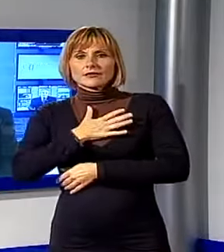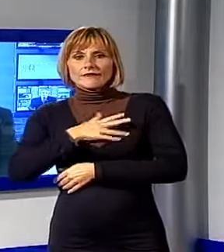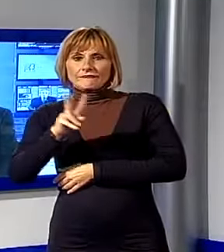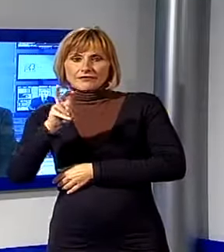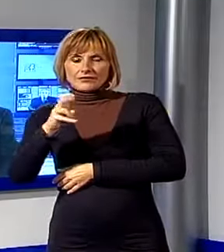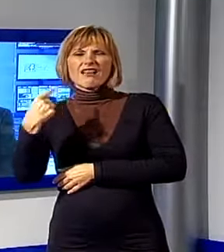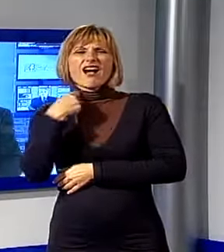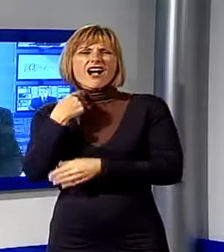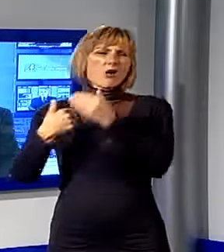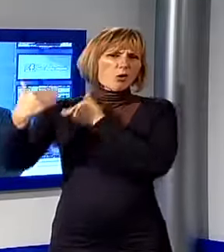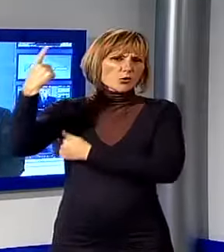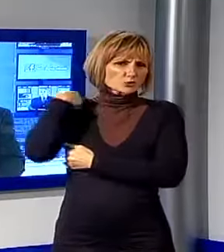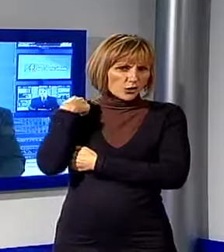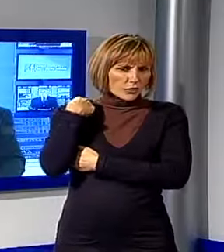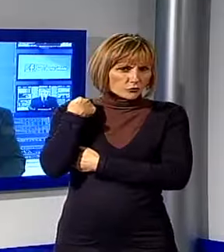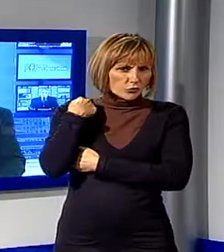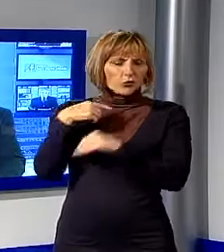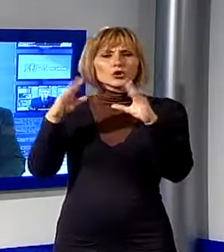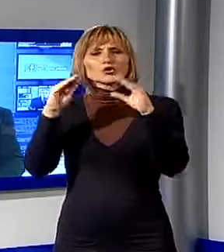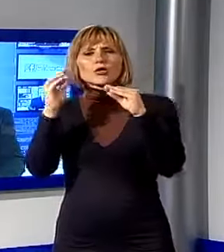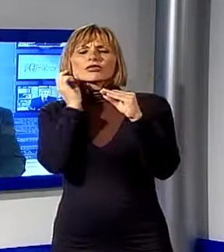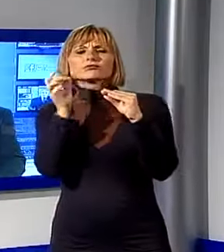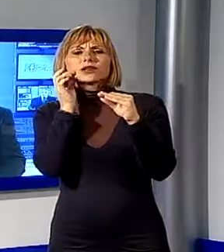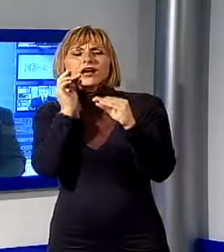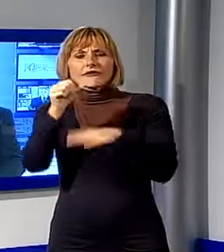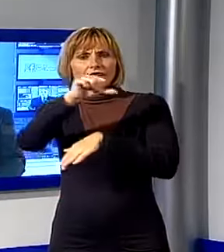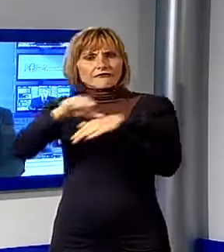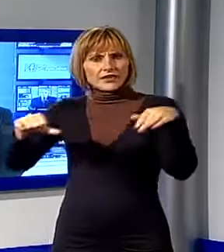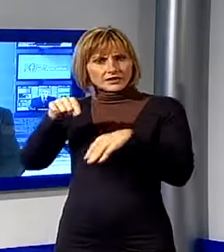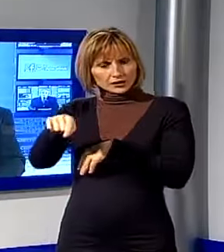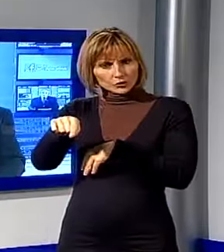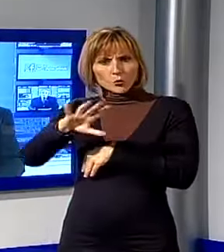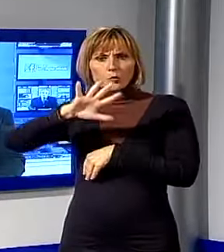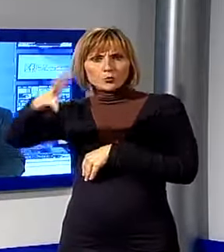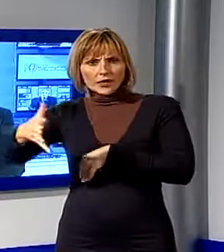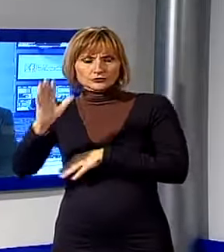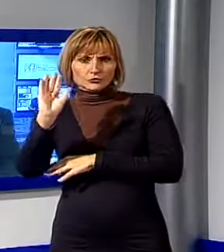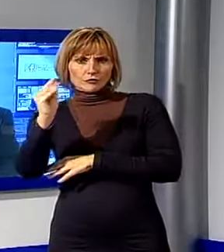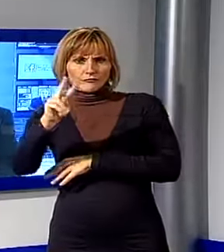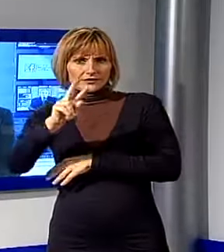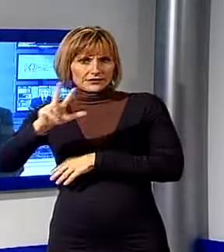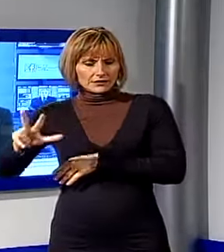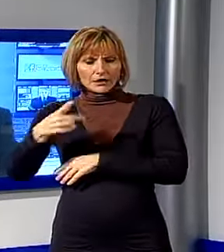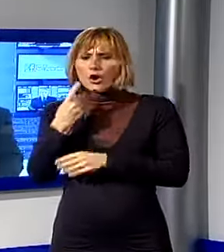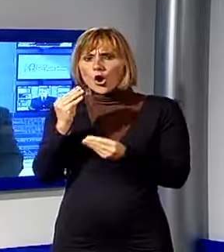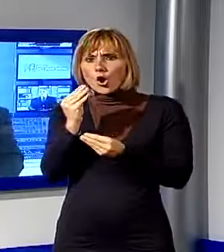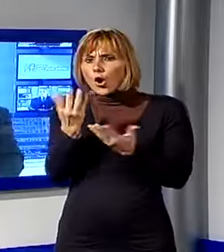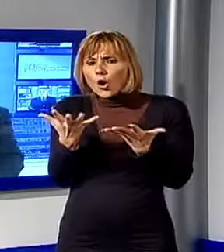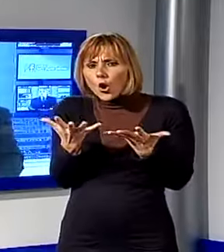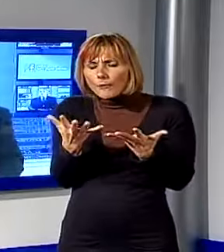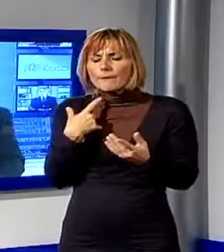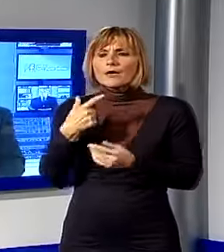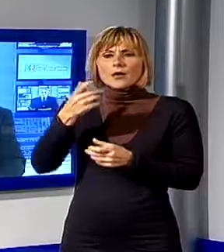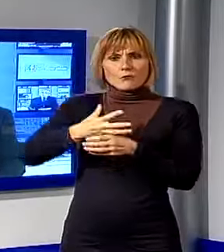che nell'agosto dello scorso anno, durante la Notte Bianca, ferì un altro ragazzo di 23 anni lanciandogli contro una bottiglia nel